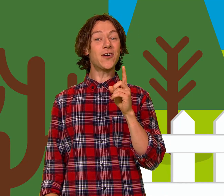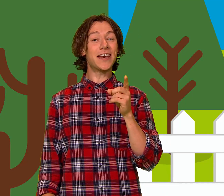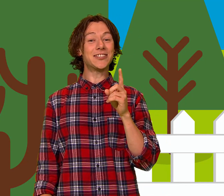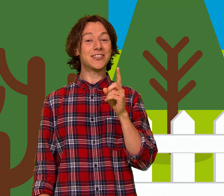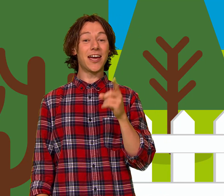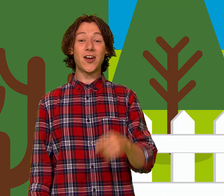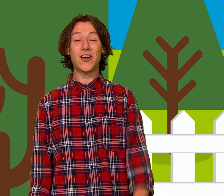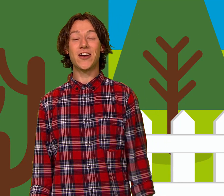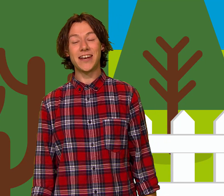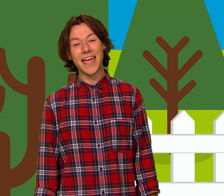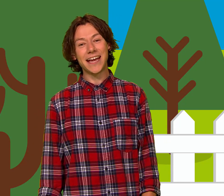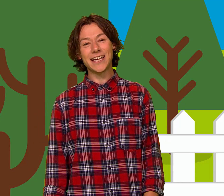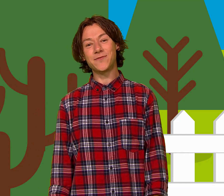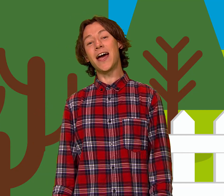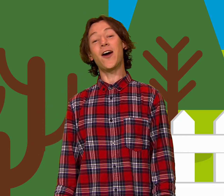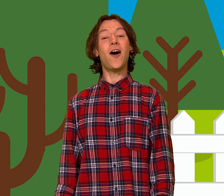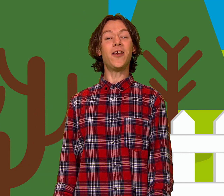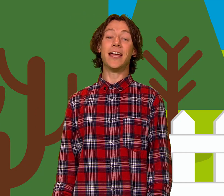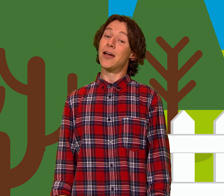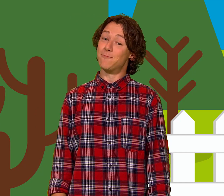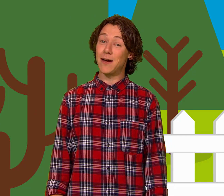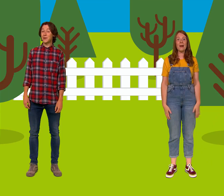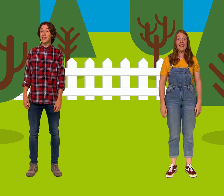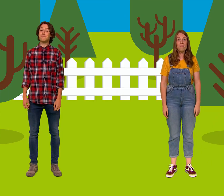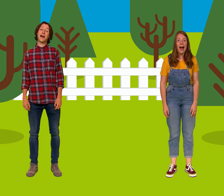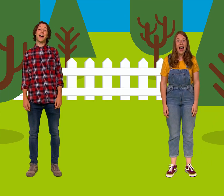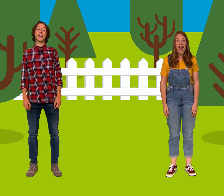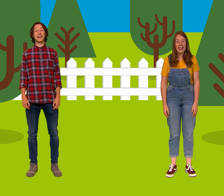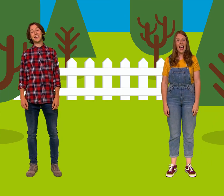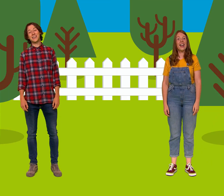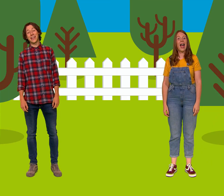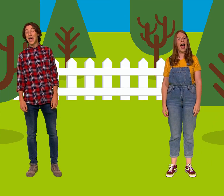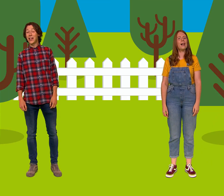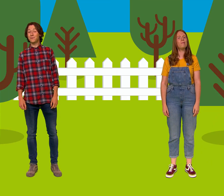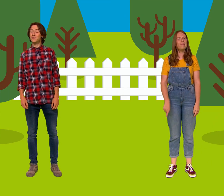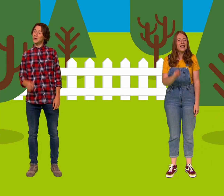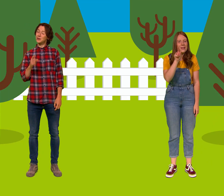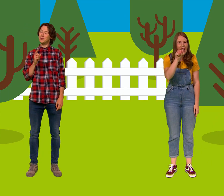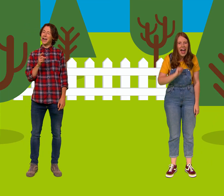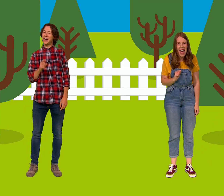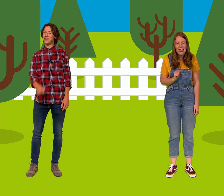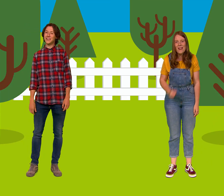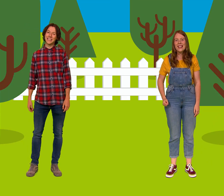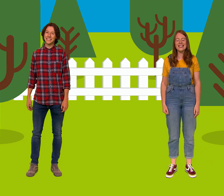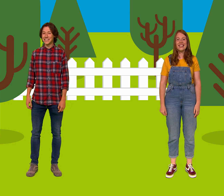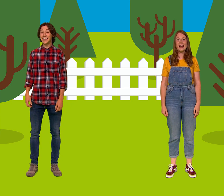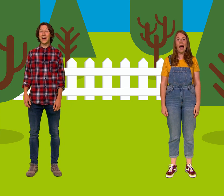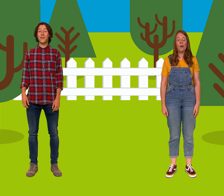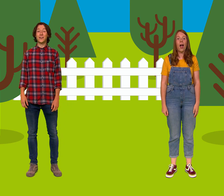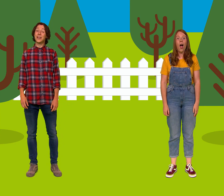'r enesa yn eu ges fach hon Mae pethau bach yn helpu dwi'n addo i ti nawr